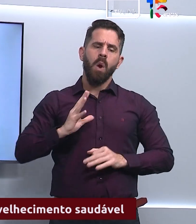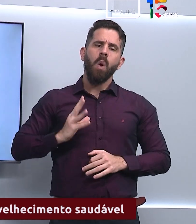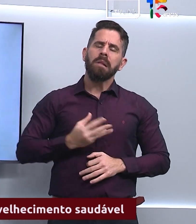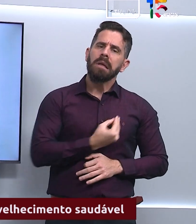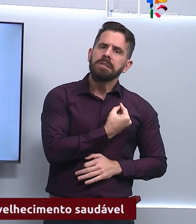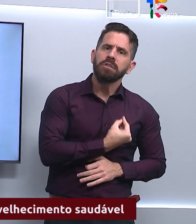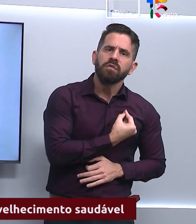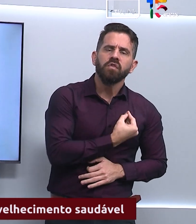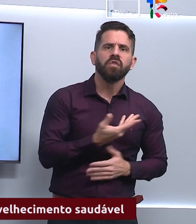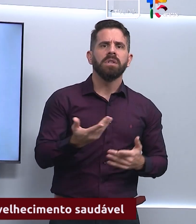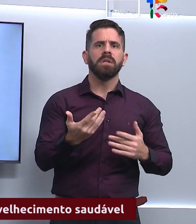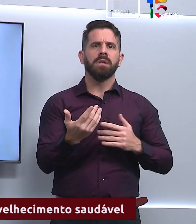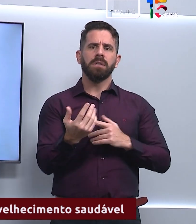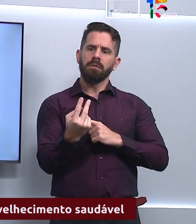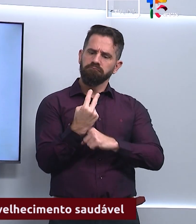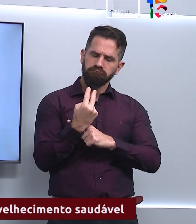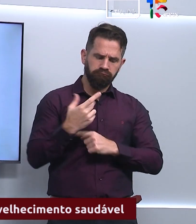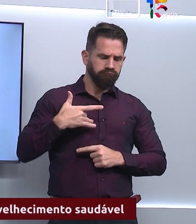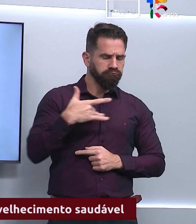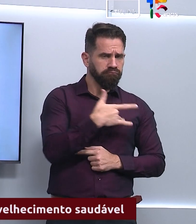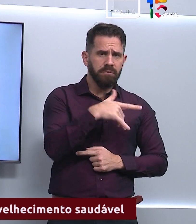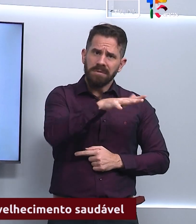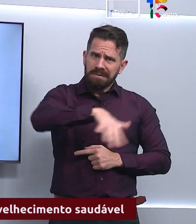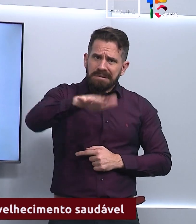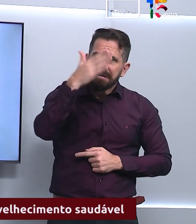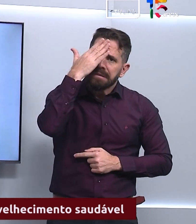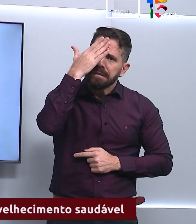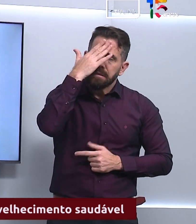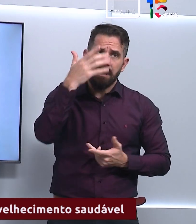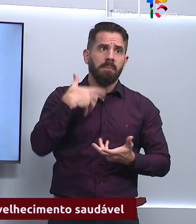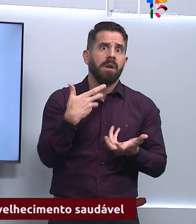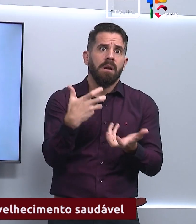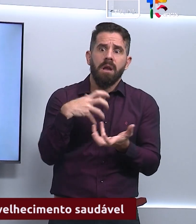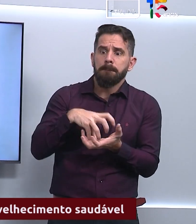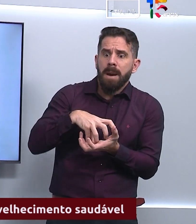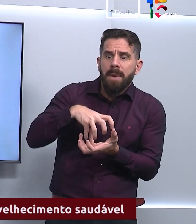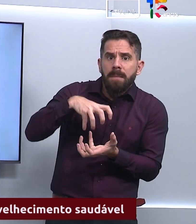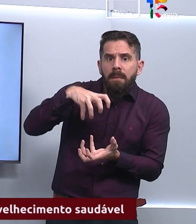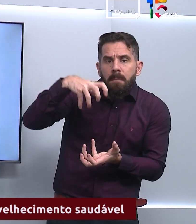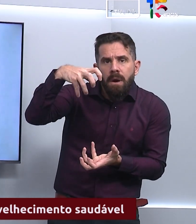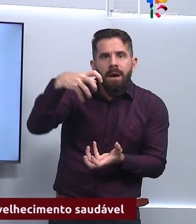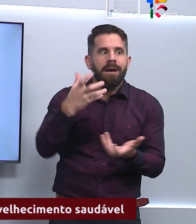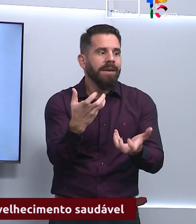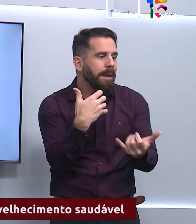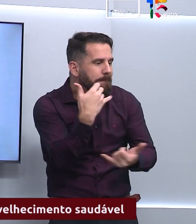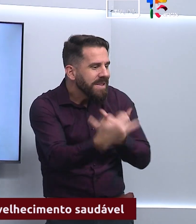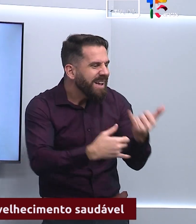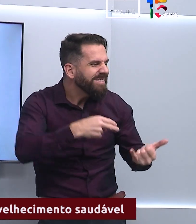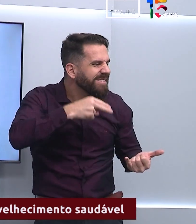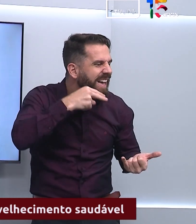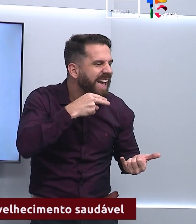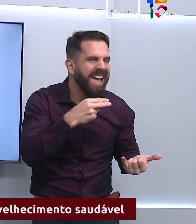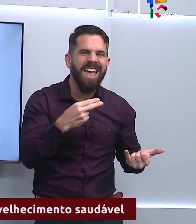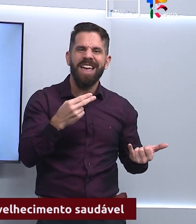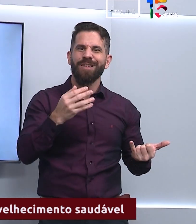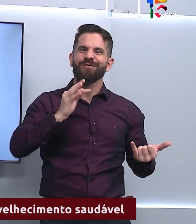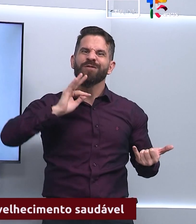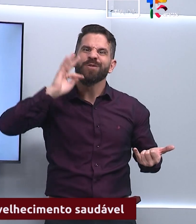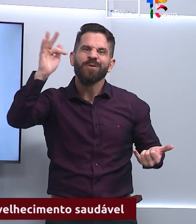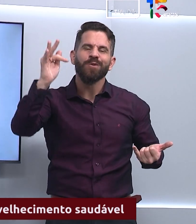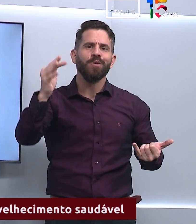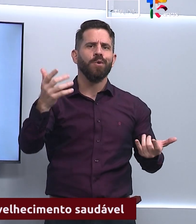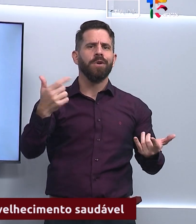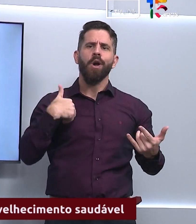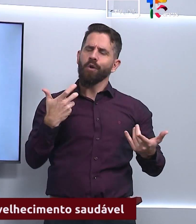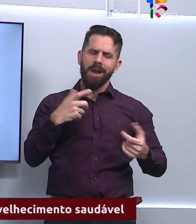vida. Então, assim, muita gente quer envelhecer bem, quer ver os netos, quer brincar com os netos, né? Quer ali ser independente,